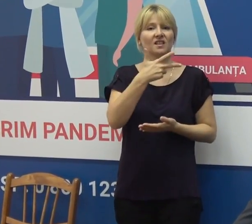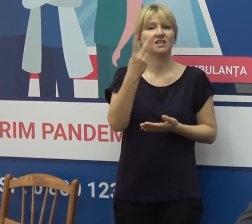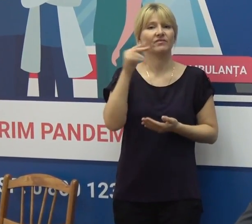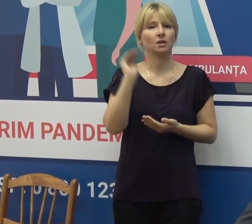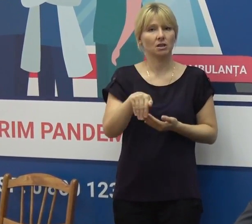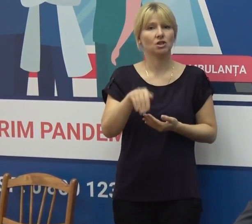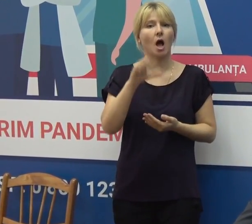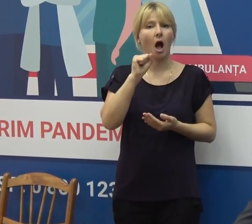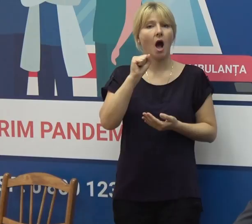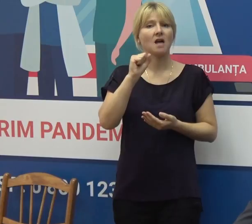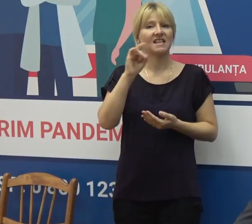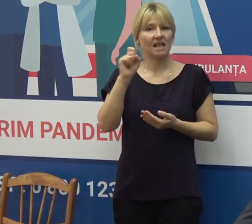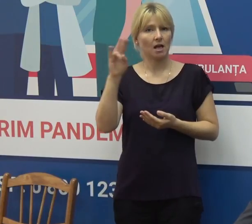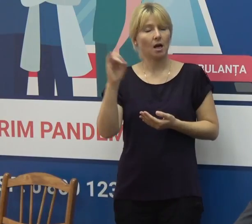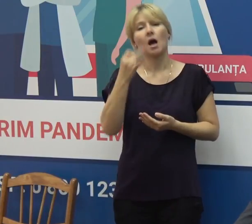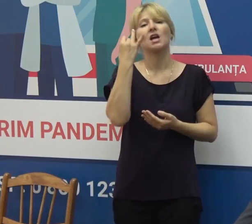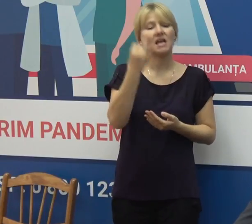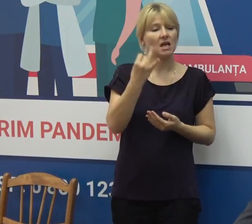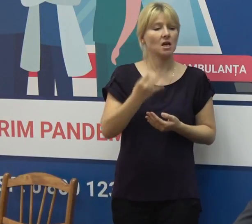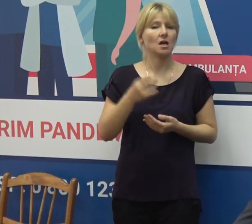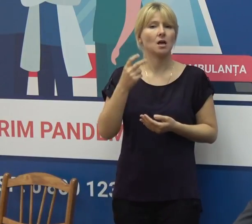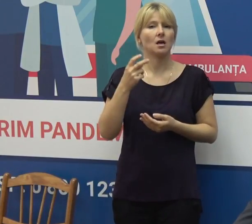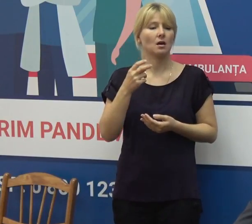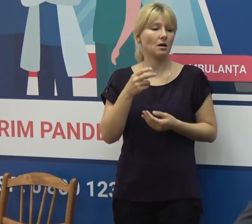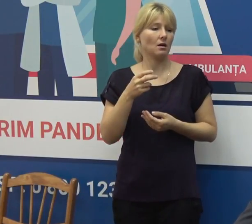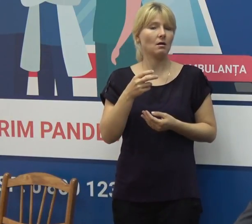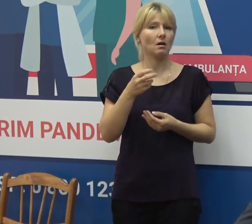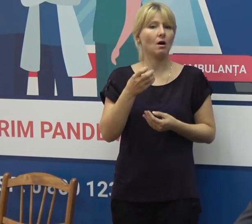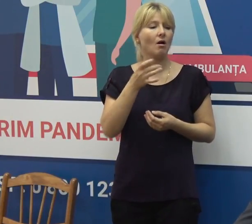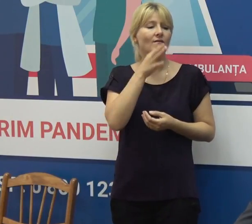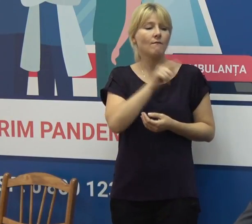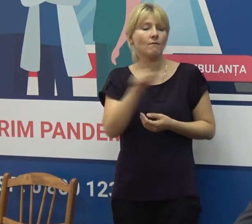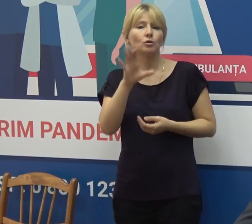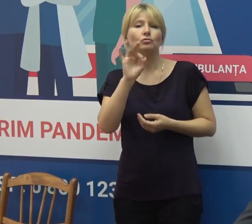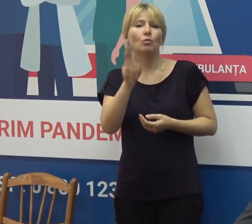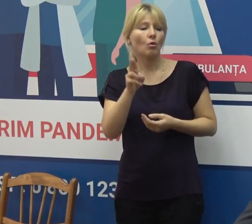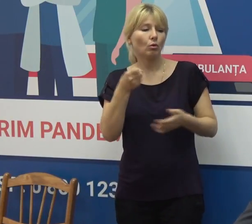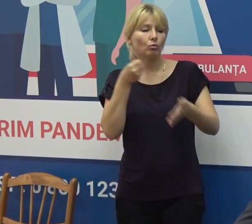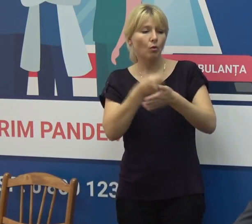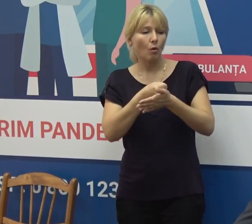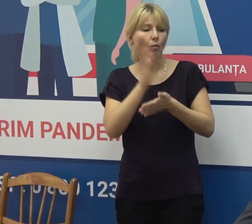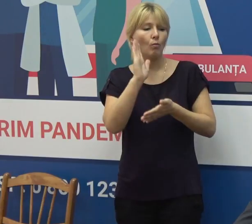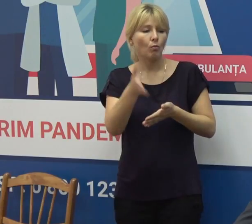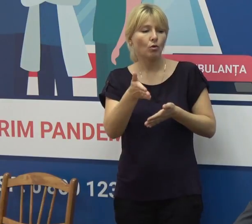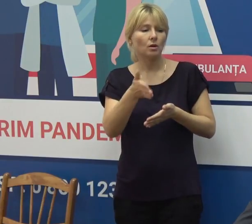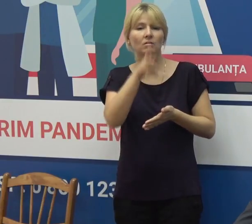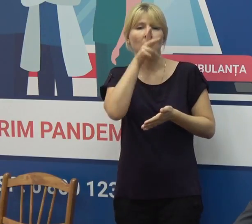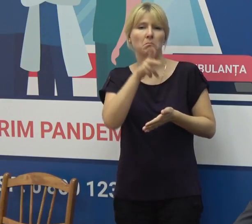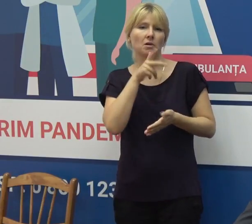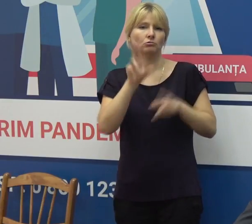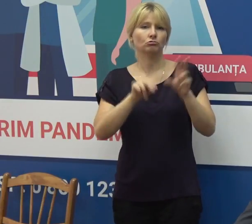AstraZeneca și Lituaniei, 26.500, cu termin de valabilitate cel puțin 3 luni,